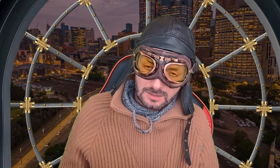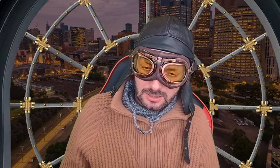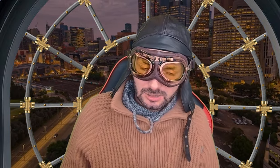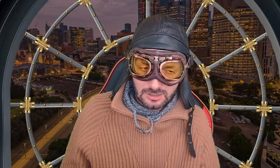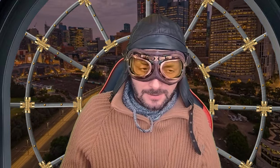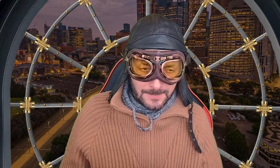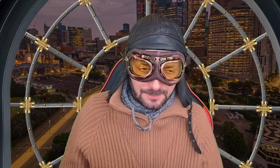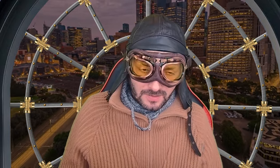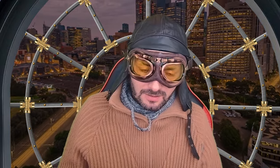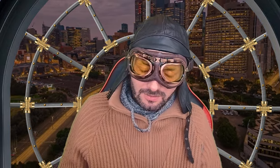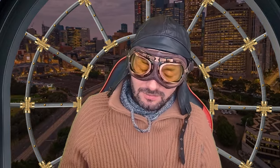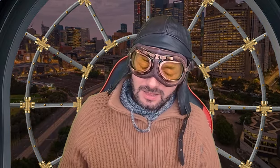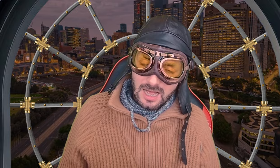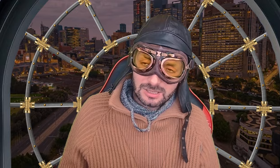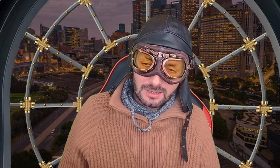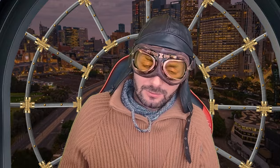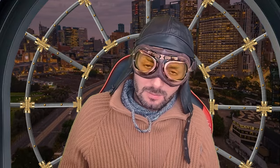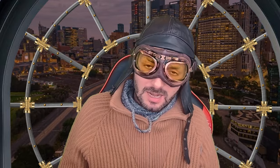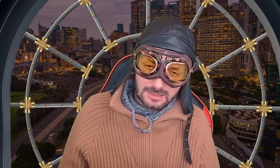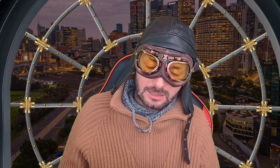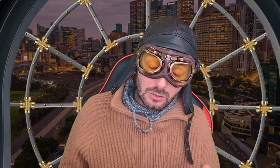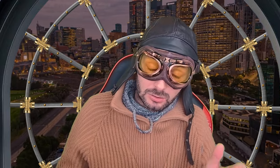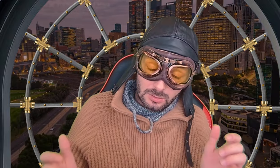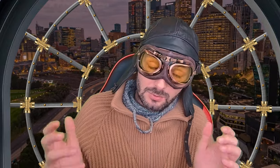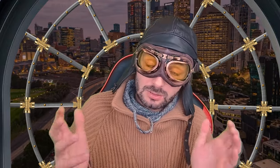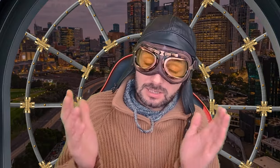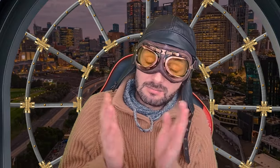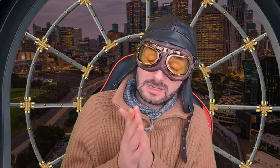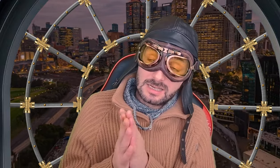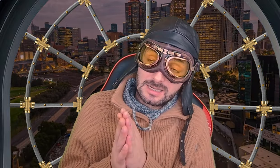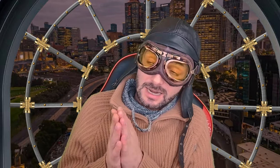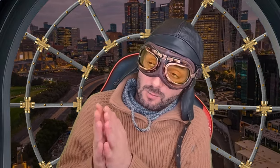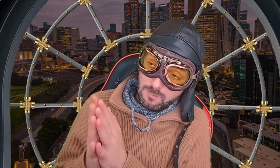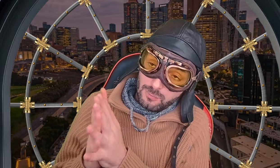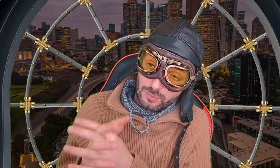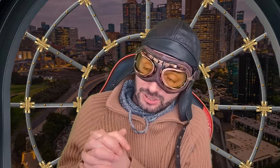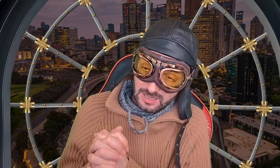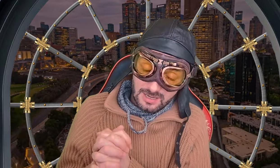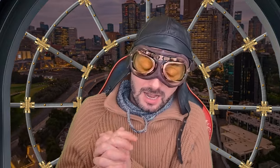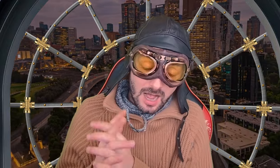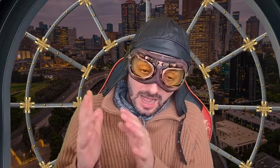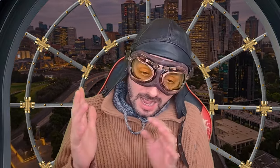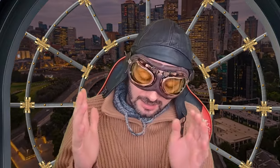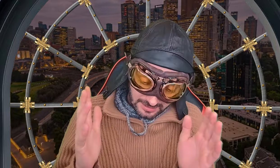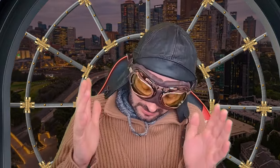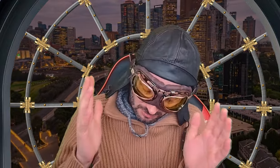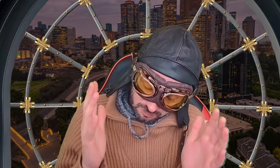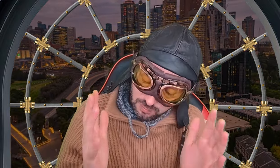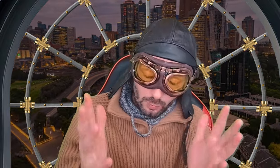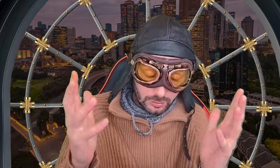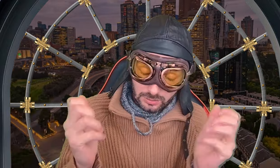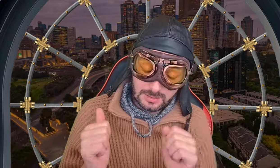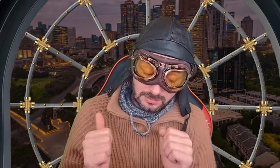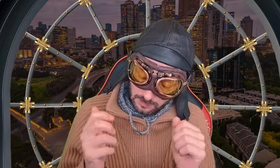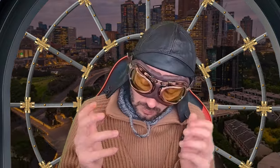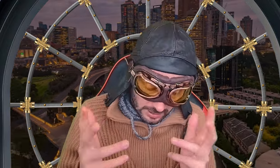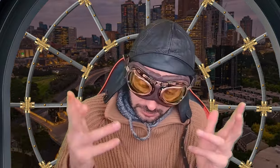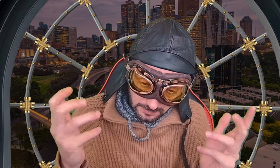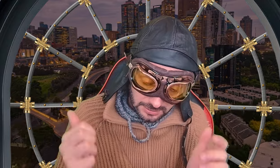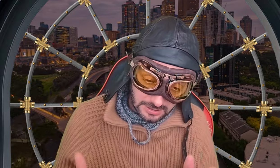znači, lažna informacija, odnosno, bio sam neupućen, ali uputio sam se, moraš čovječe